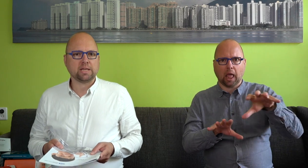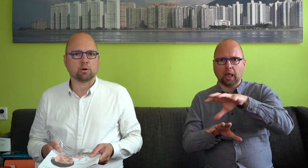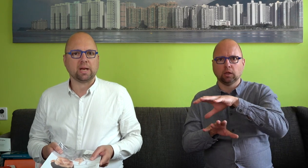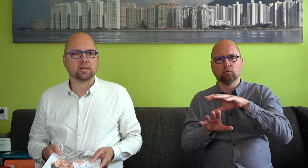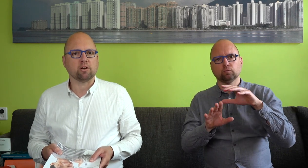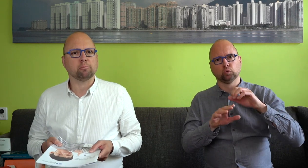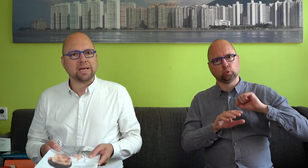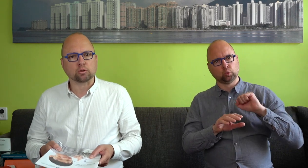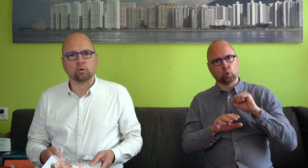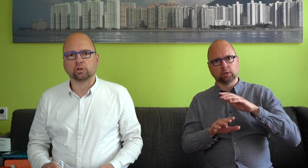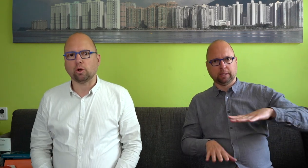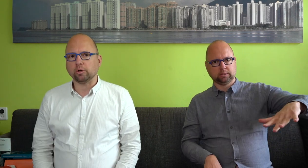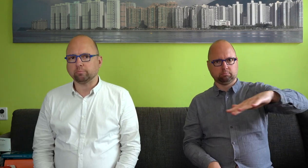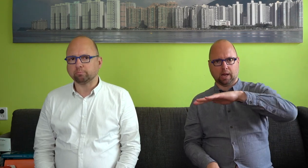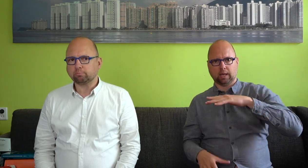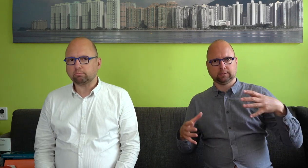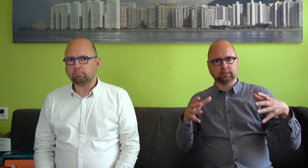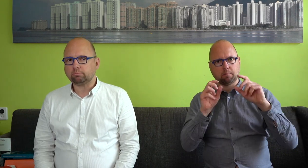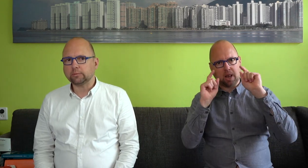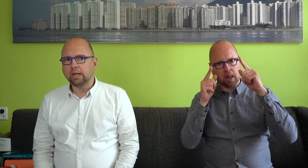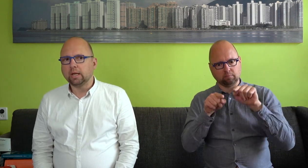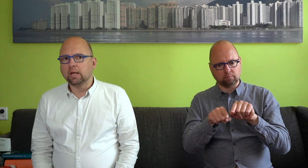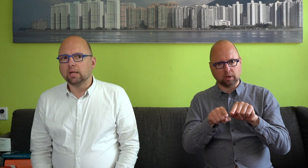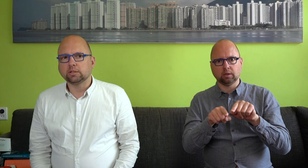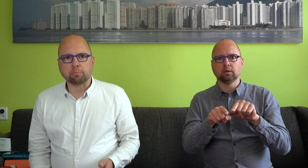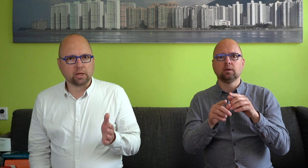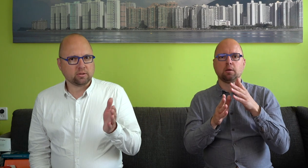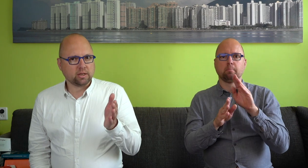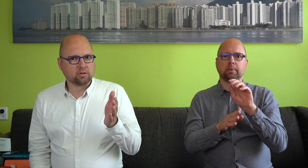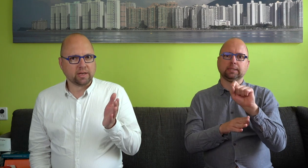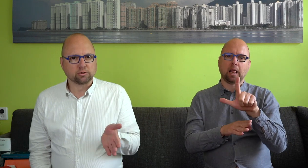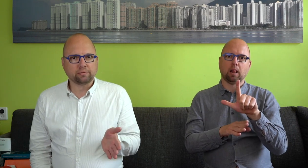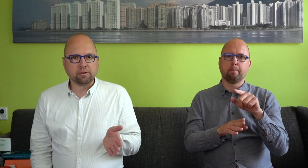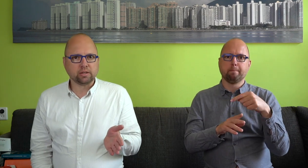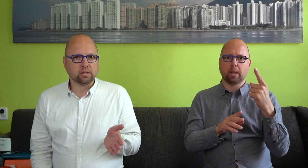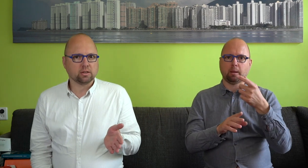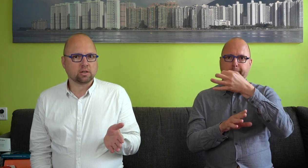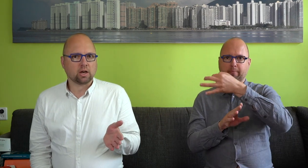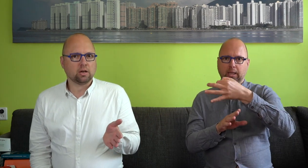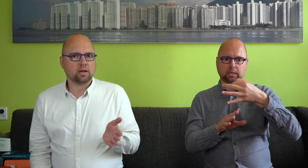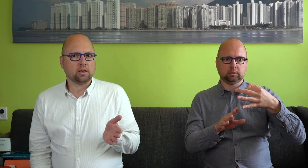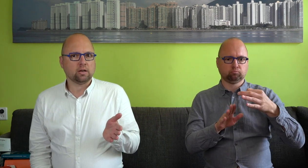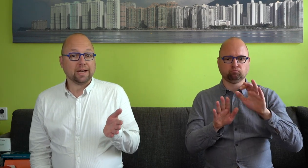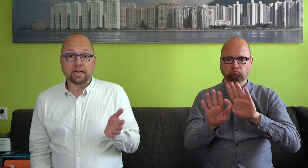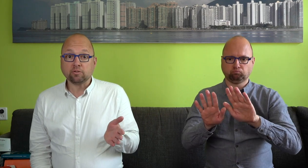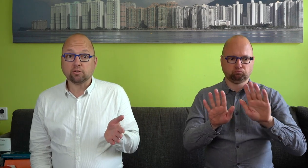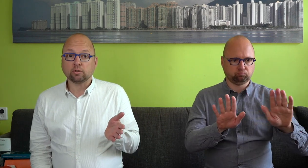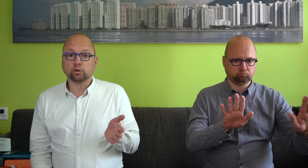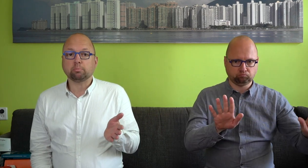beter een plek te geven, beter te ondersteunen. Ze hebben dat in 2015 erkend, het Schotse